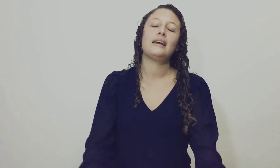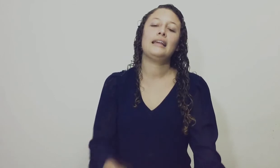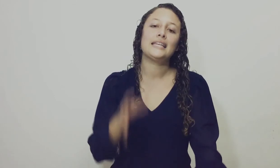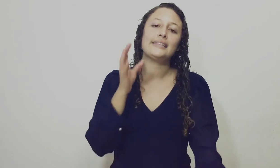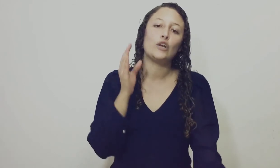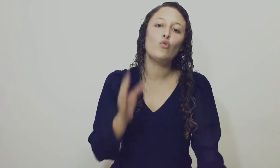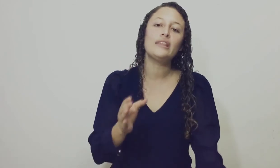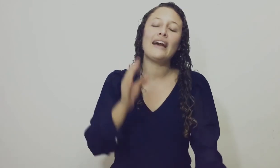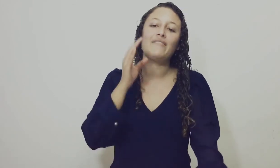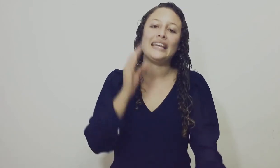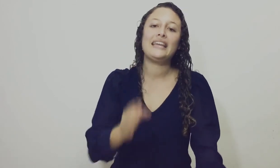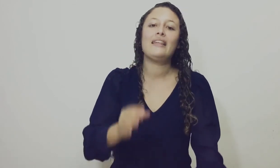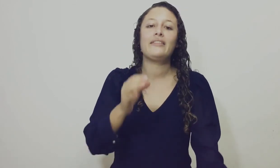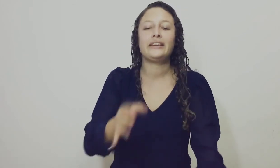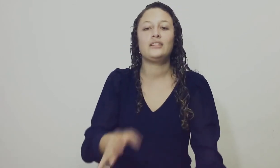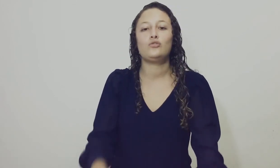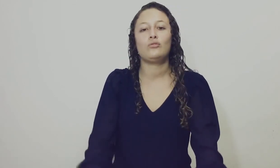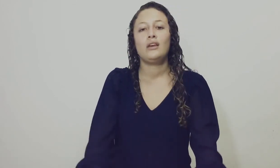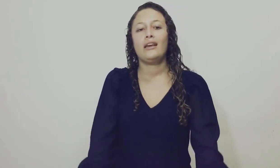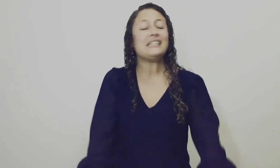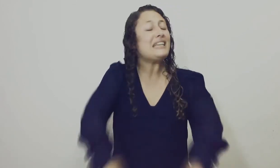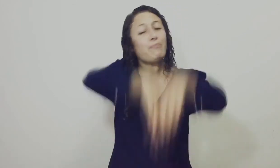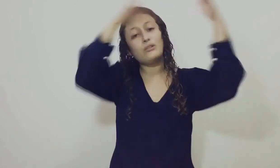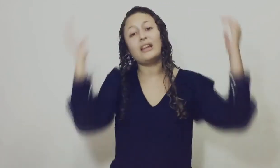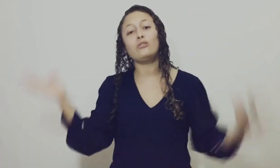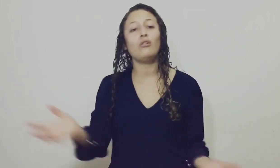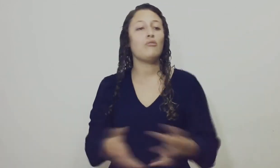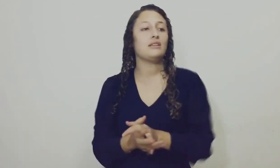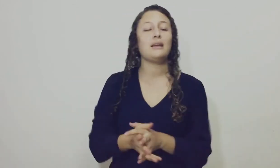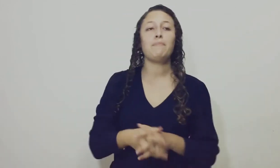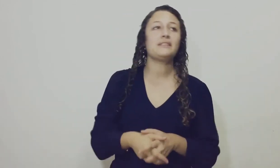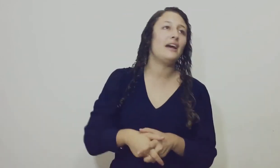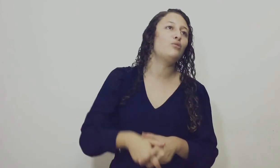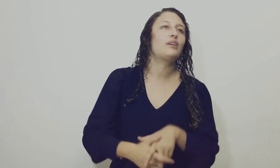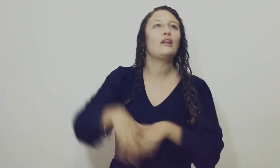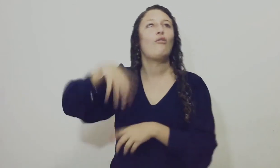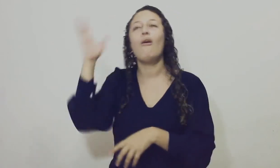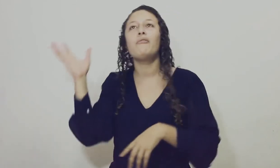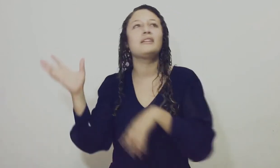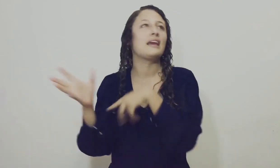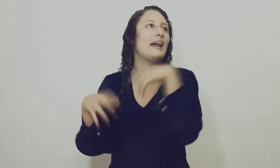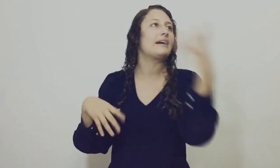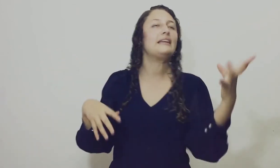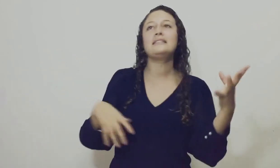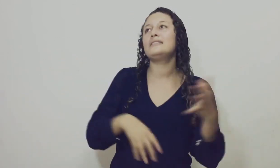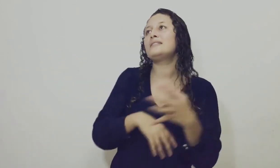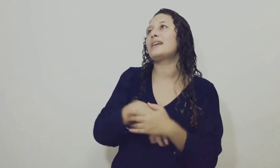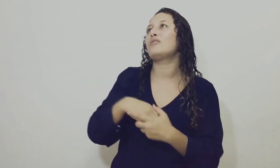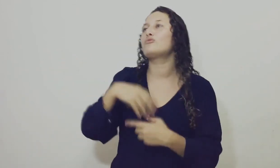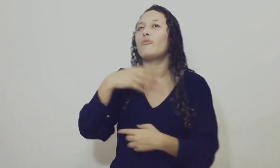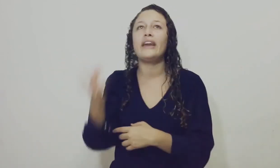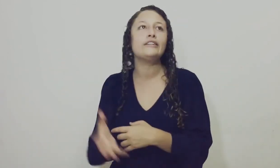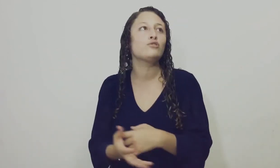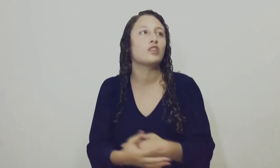esperanza Es la segunda Venida De Cristo Que sin importar Todo lo que está pasando Que el COVID Que la crisis